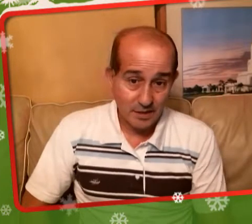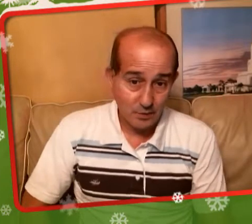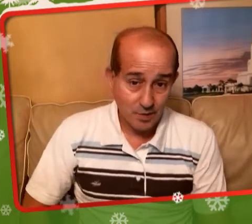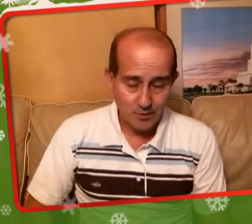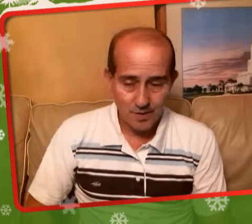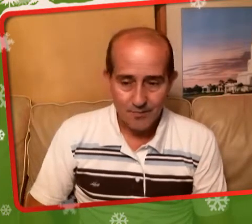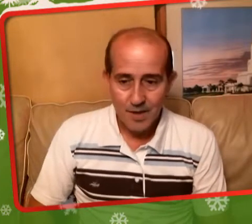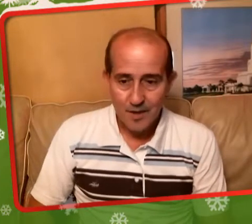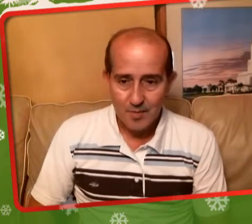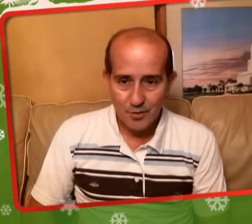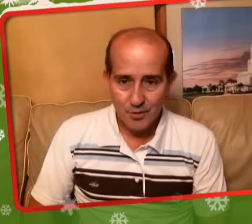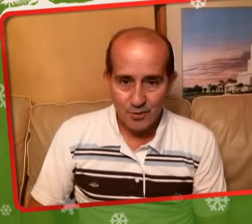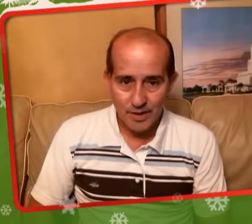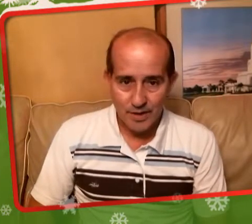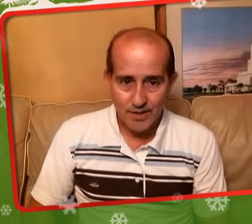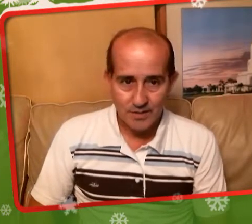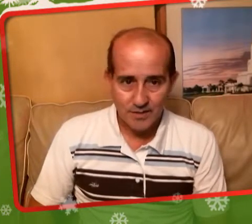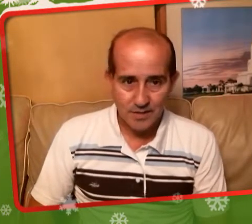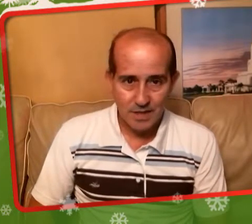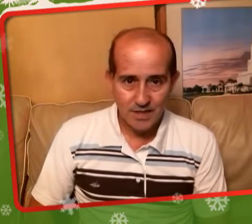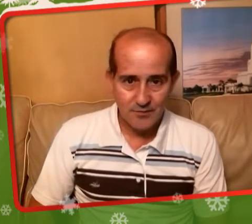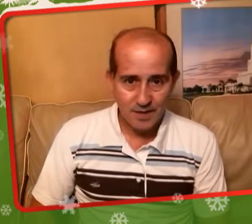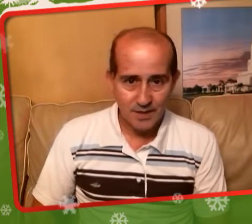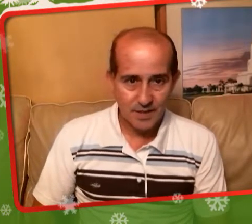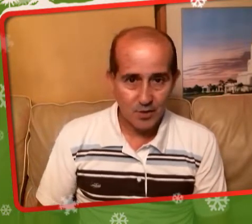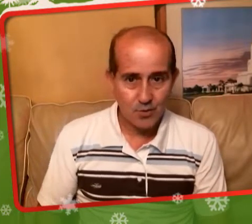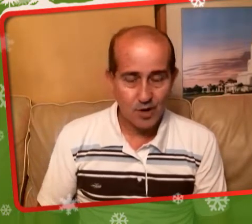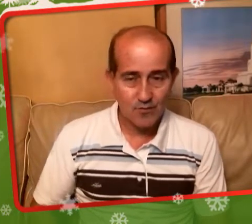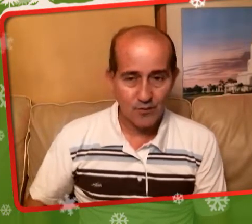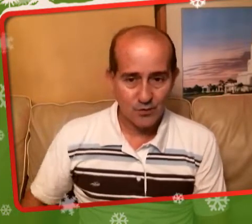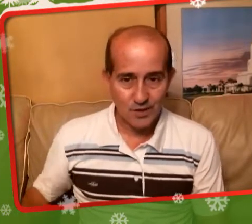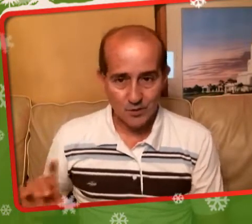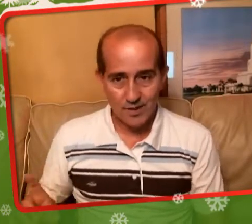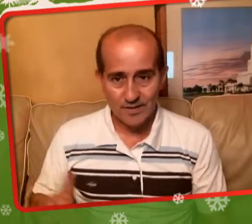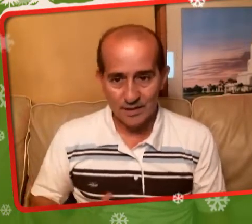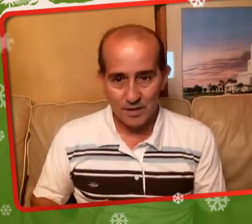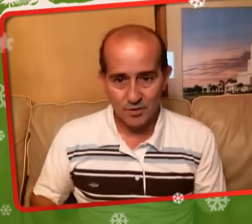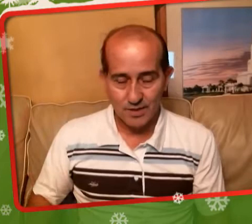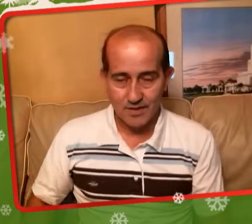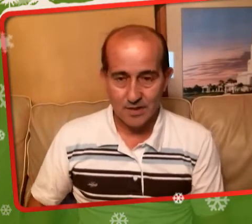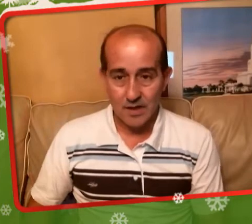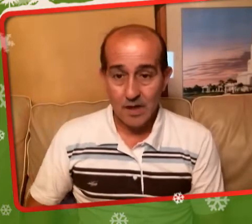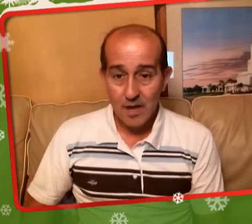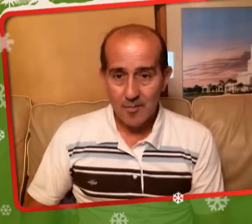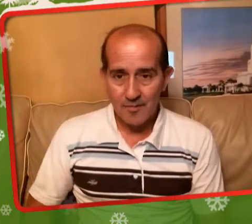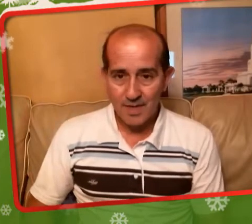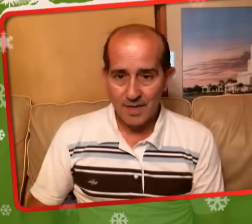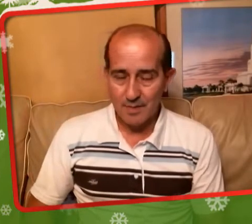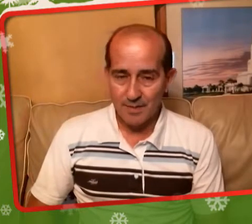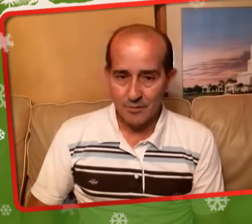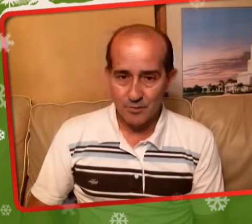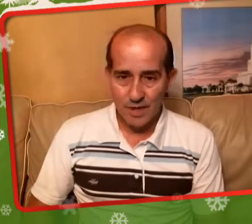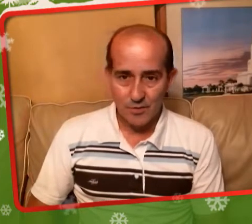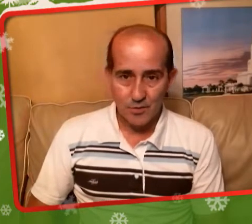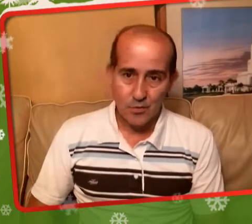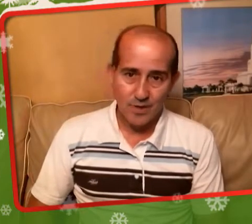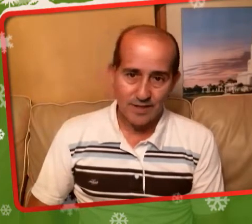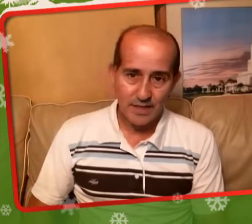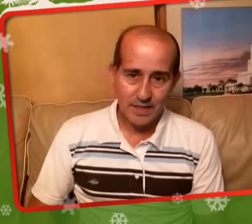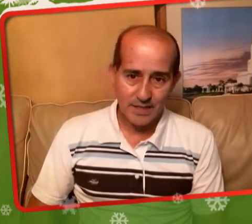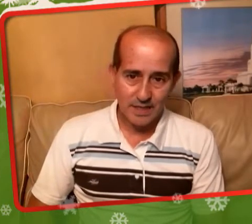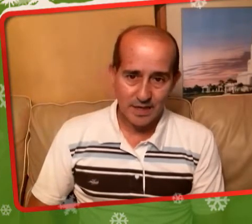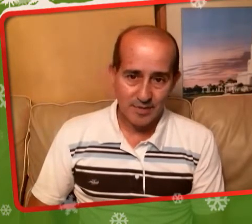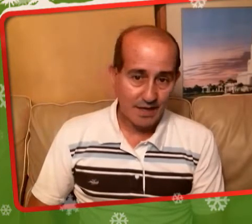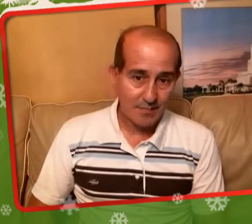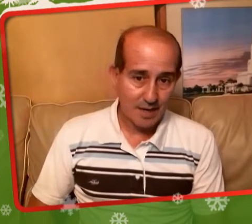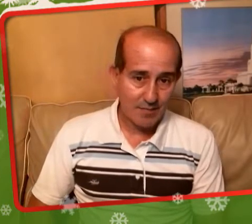la seña, así que es una duda. Pero no es la diferencia o alguna confusión entre una seña y otra seña. Más bien me preguntaron cómo